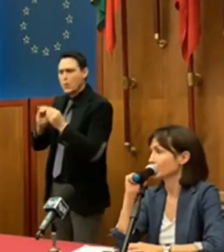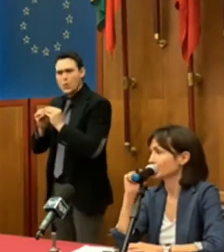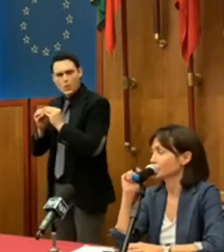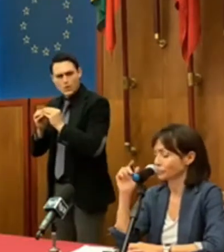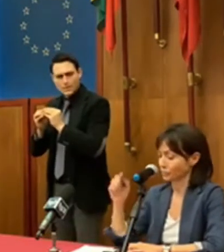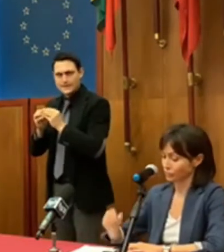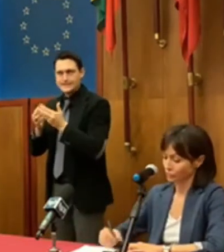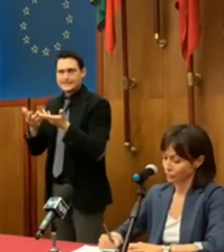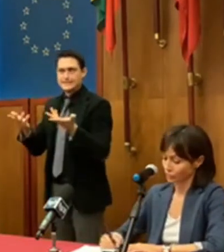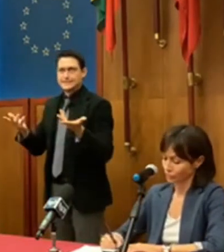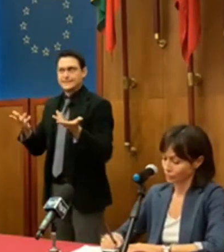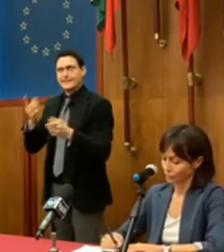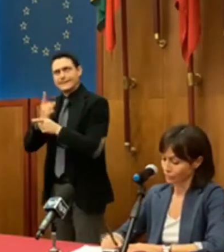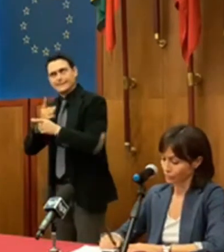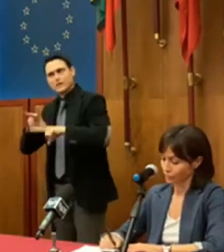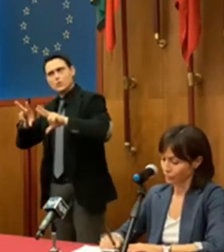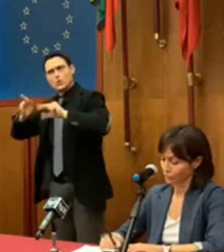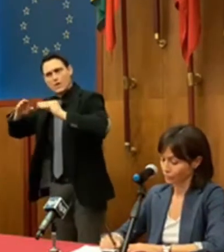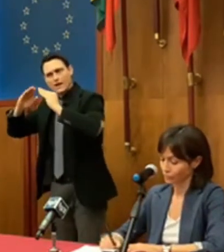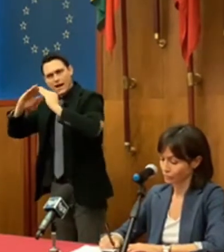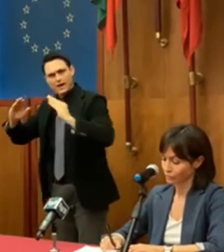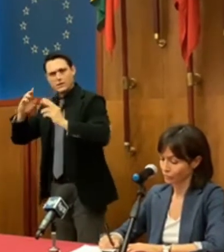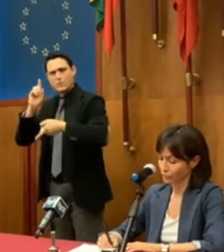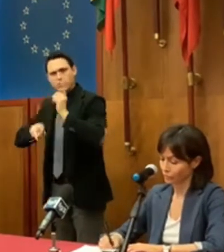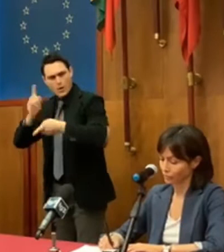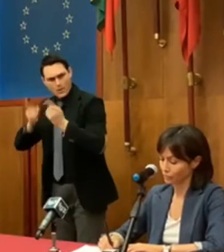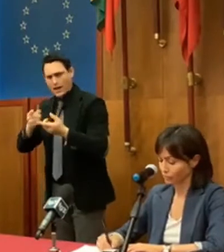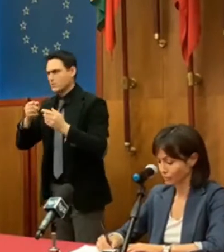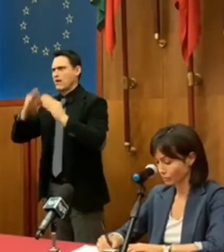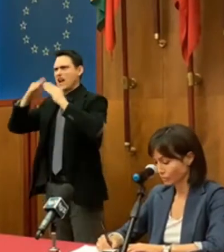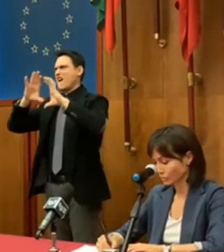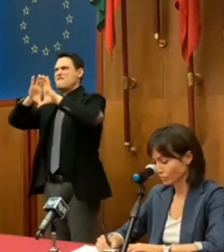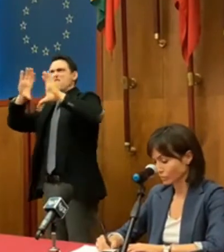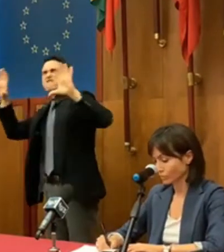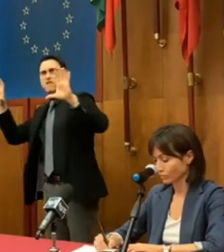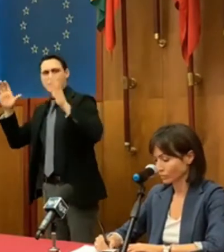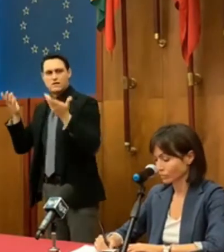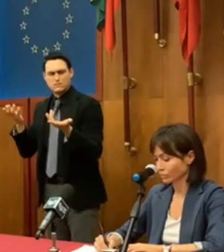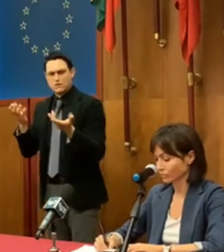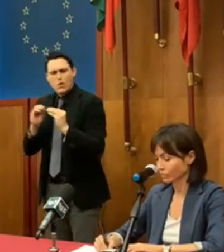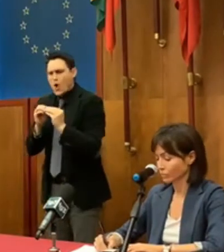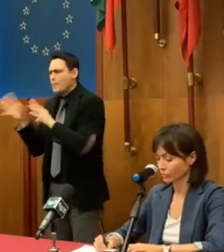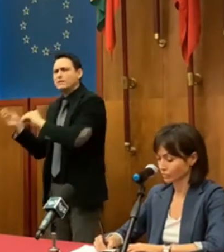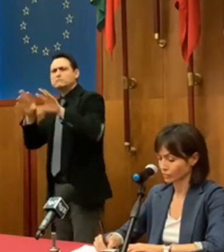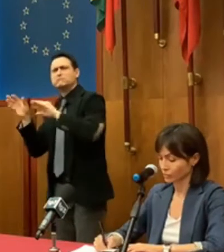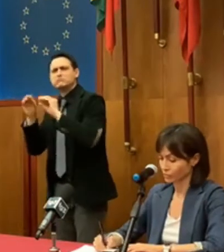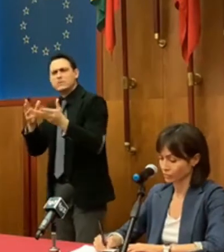delle case popolari, dei casermoni, dei complessi per lo sbarattamento.